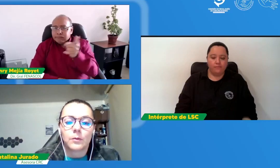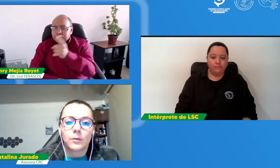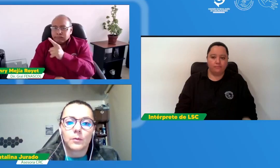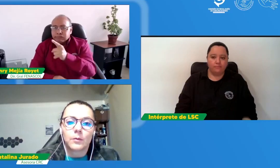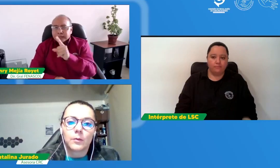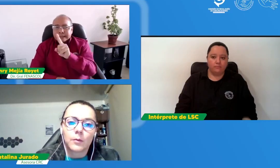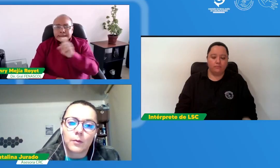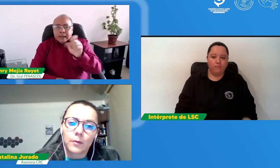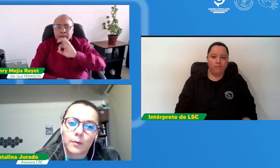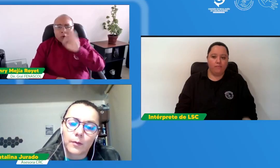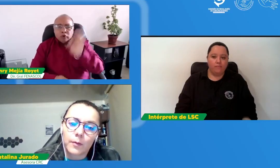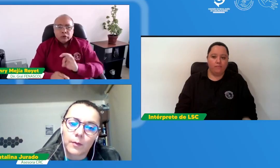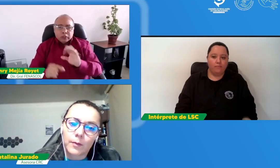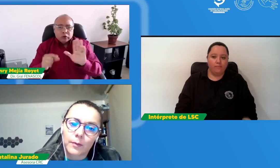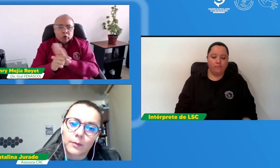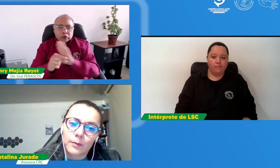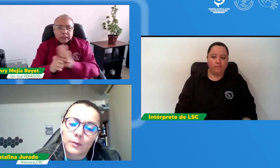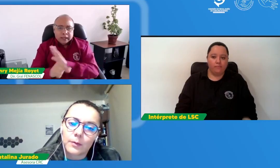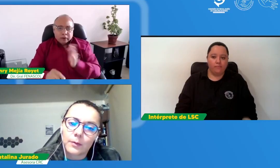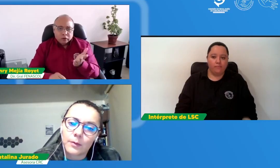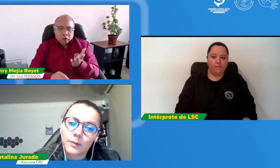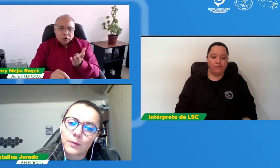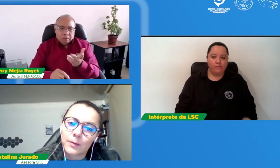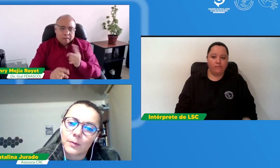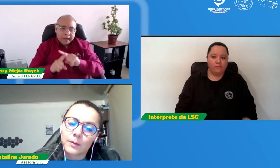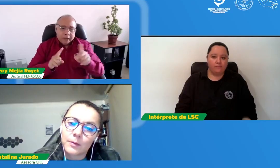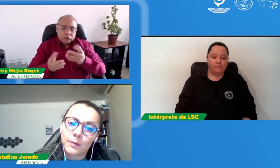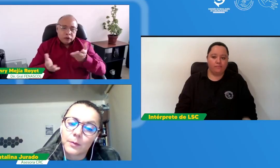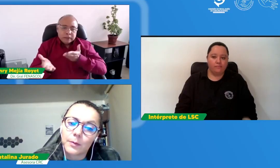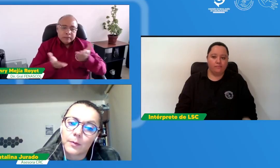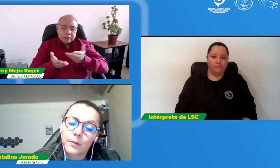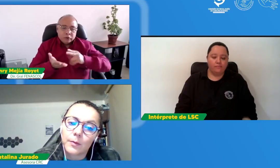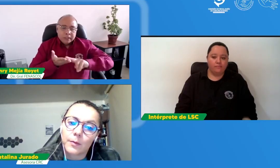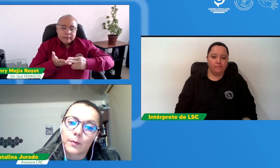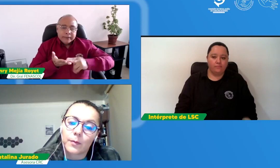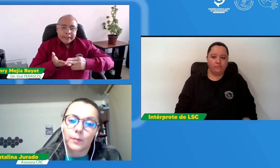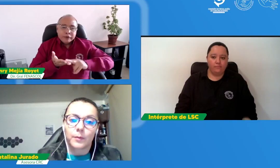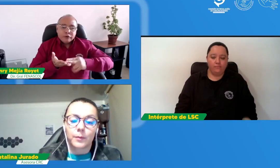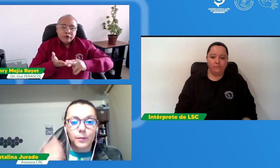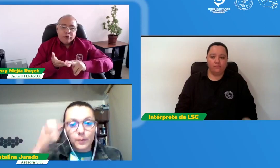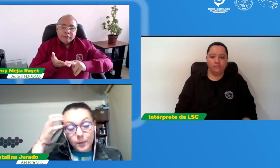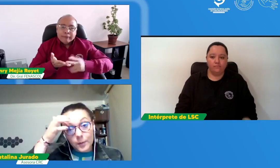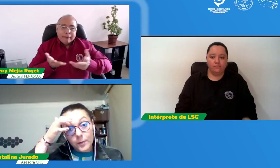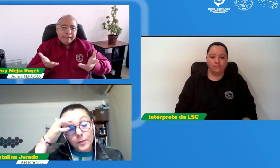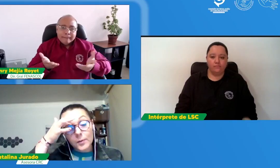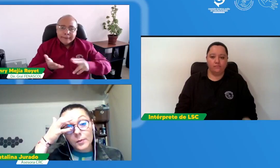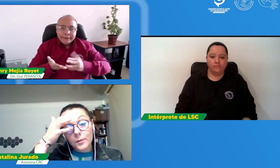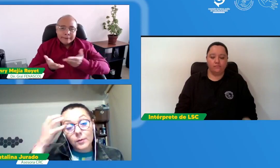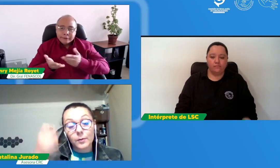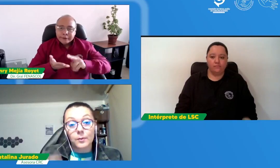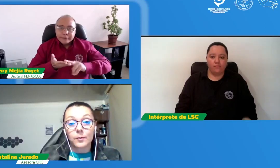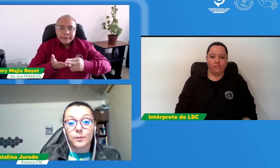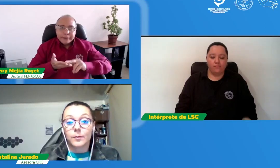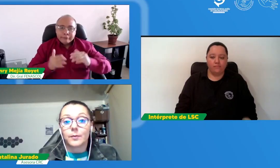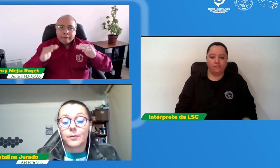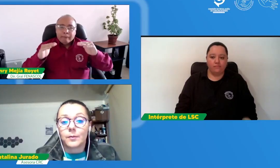no si porque pues vemos que muchos canales tienen casi un 100% de subtitulación